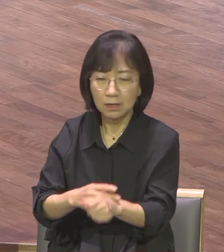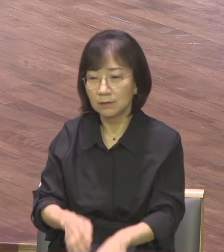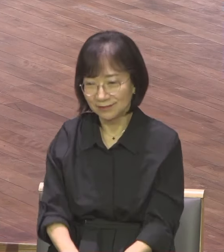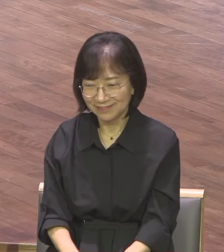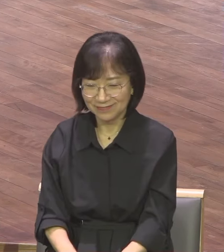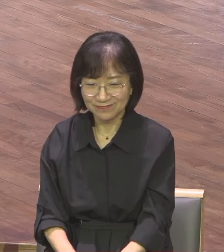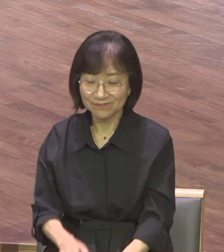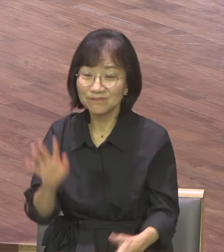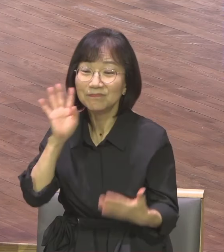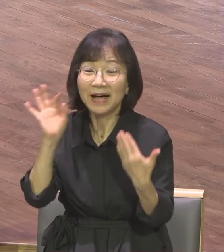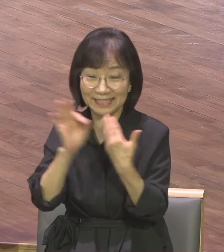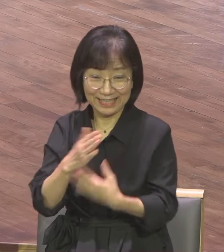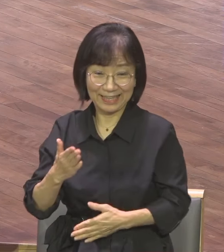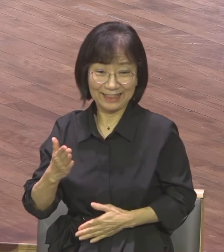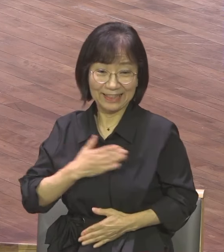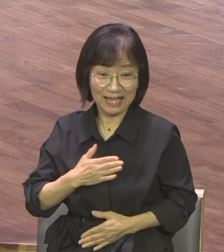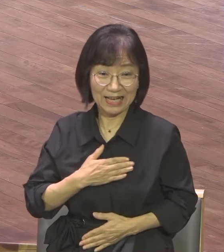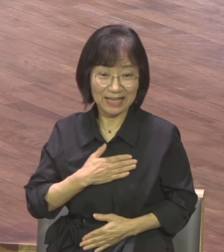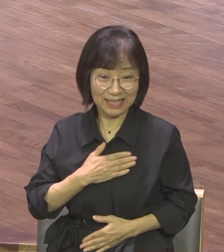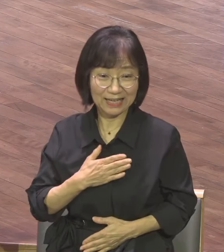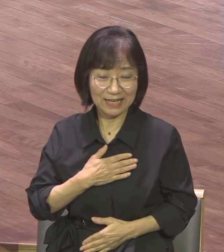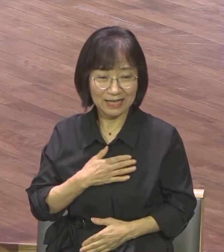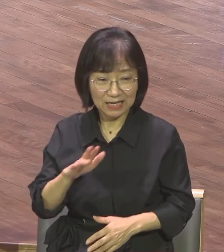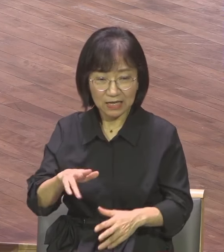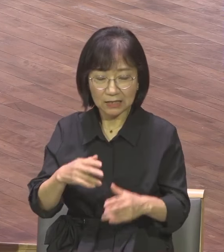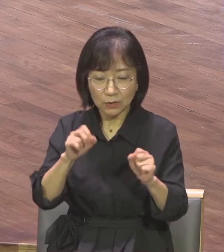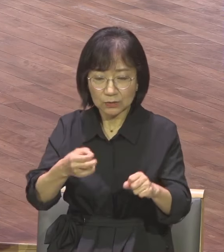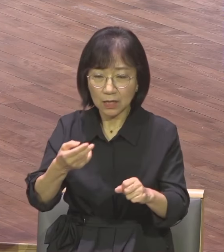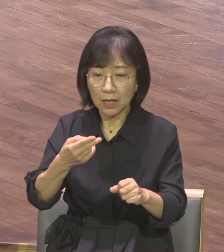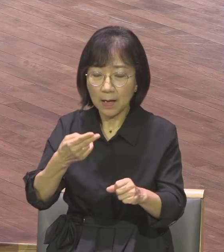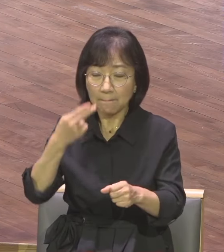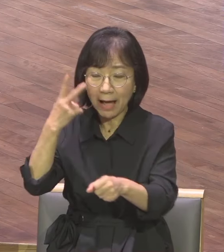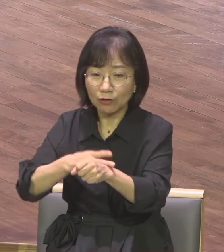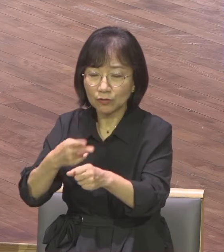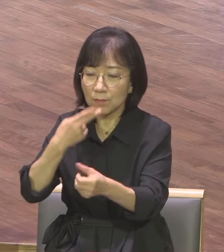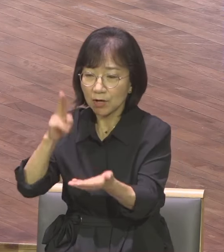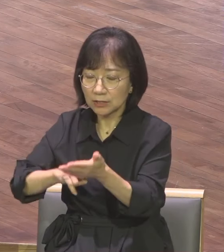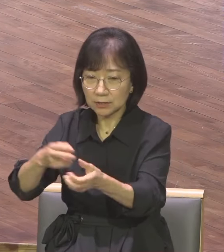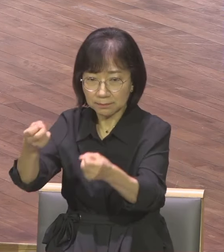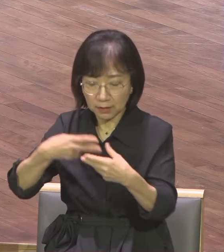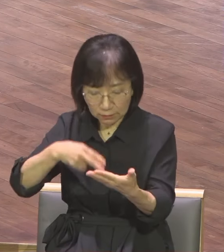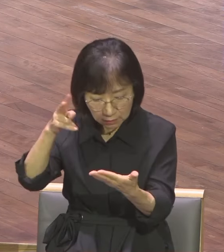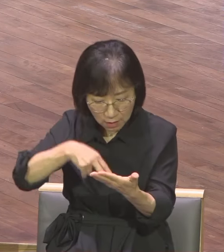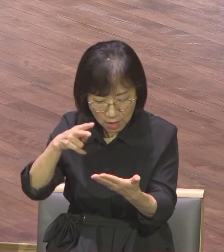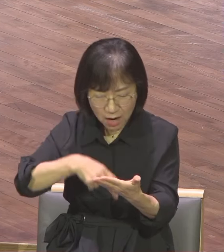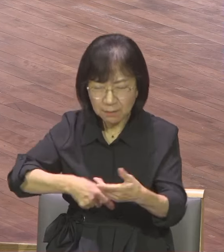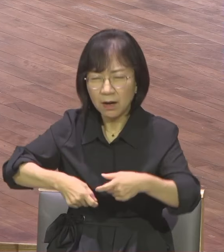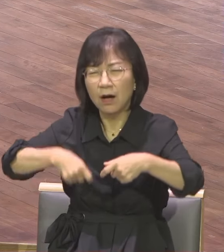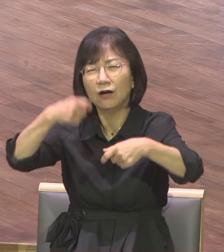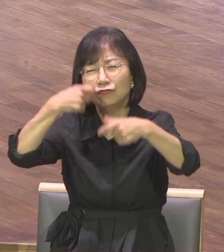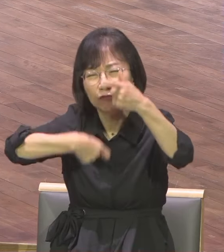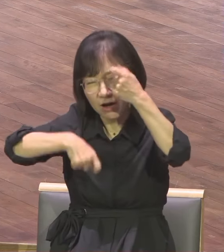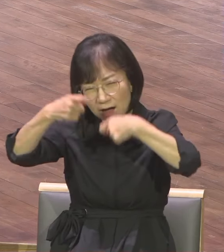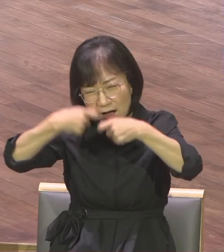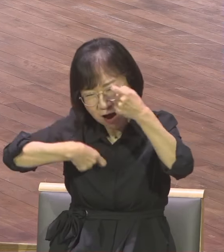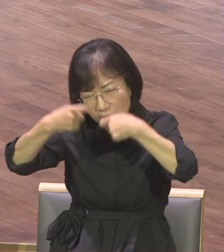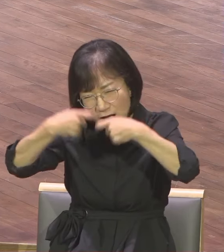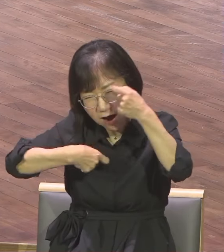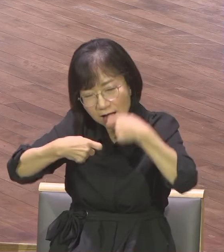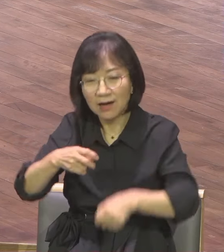있었다면 눈물이 끊이지 않았을 것 같아요 펑펑 울었을 것 같아요 아버지 같은 스승 같은 이